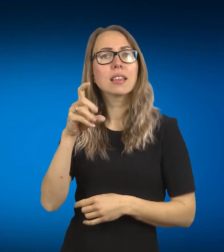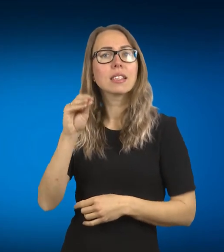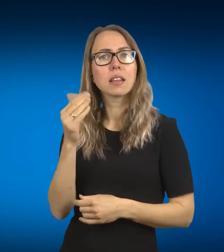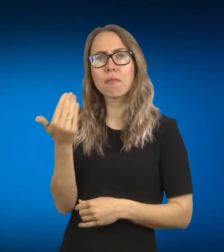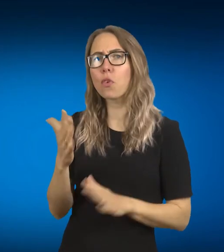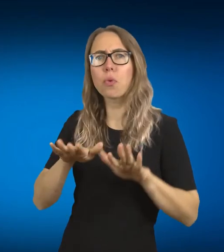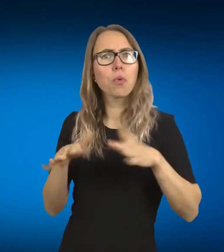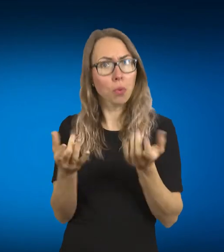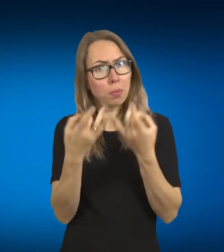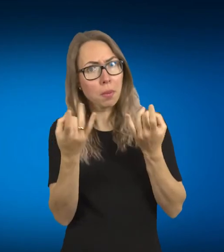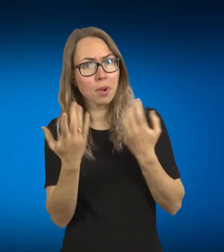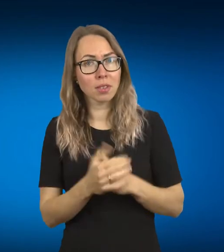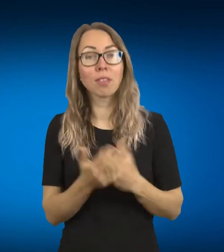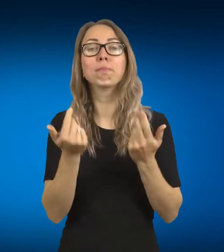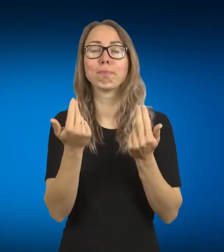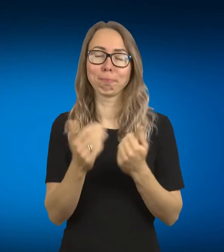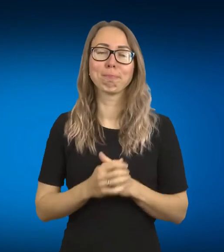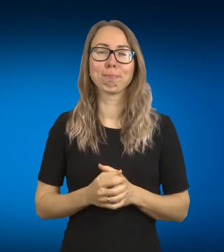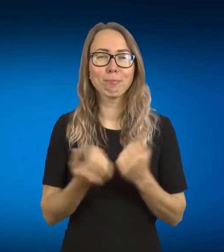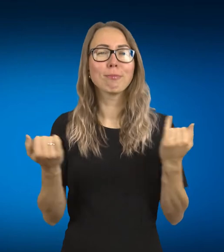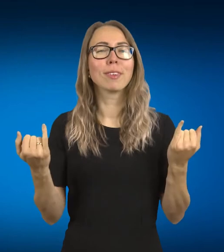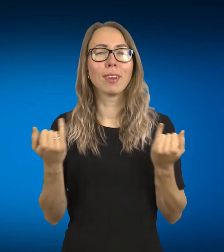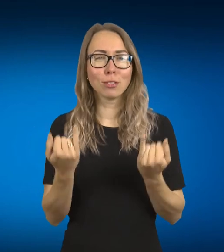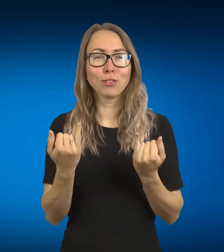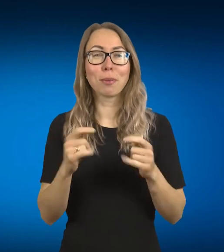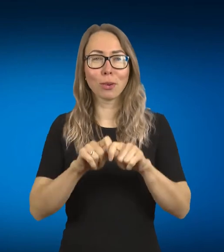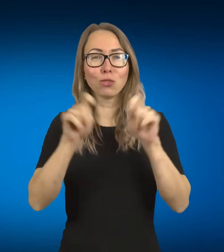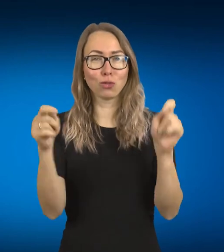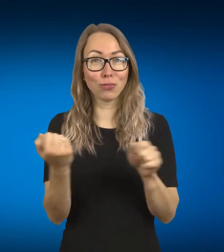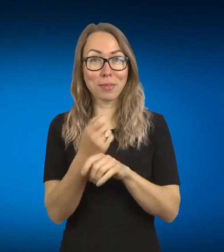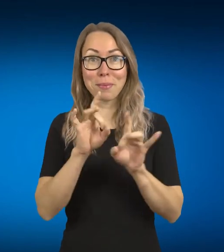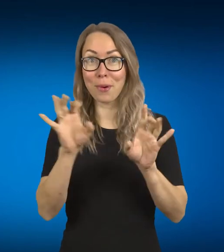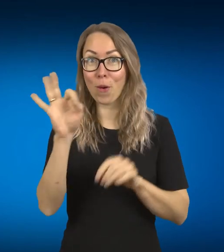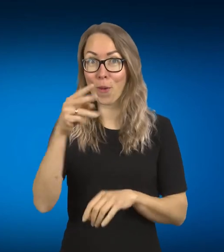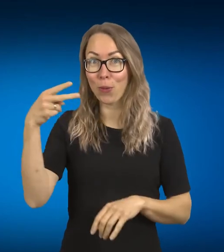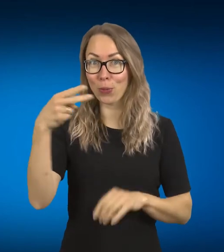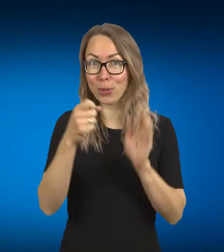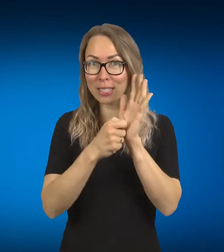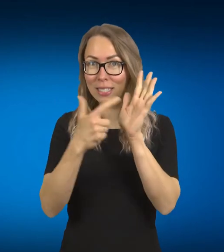Pačio, pačio pradžio. Taip, tai čia reiktų nusikelti turbūt į pačią pradžią 2017,